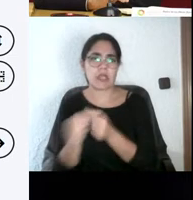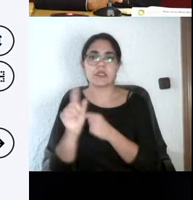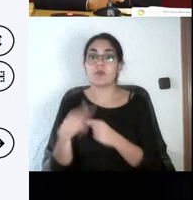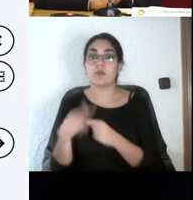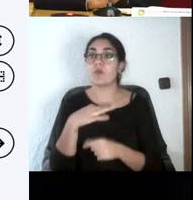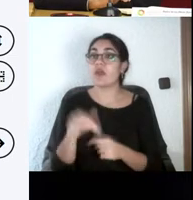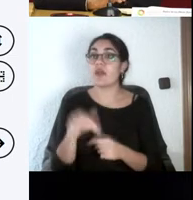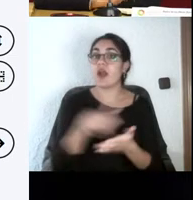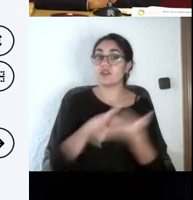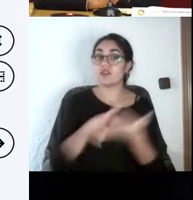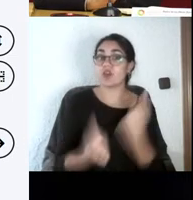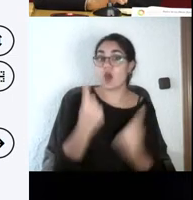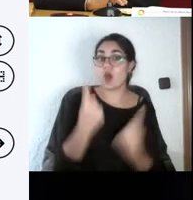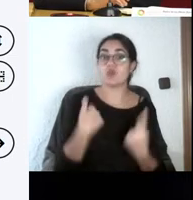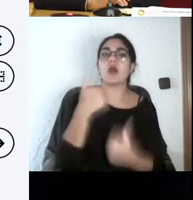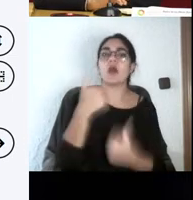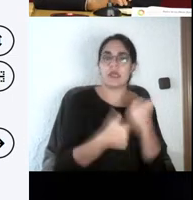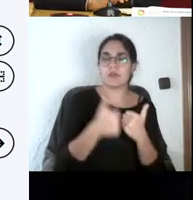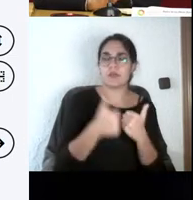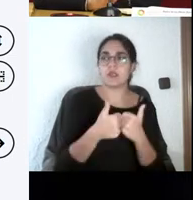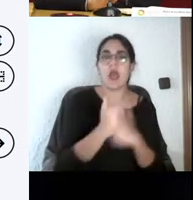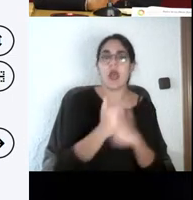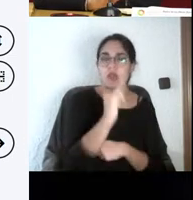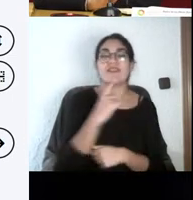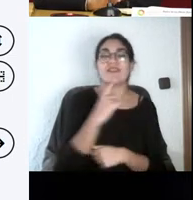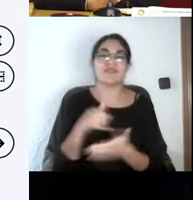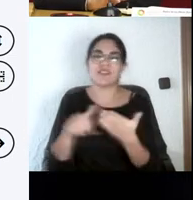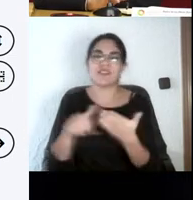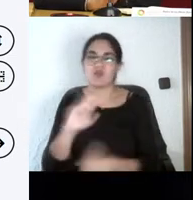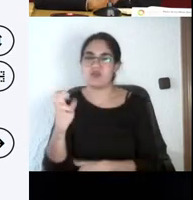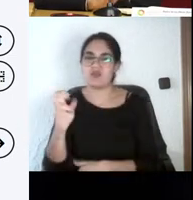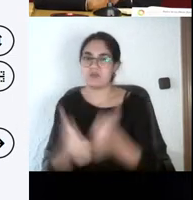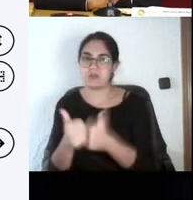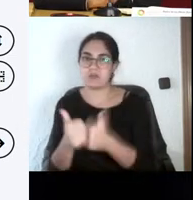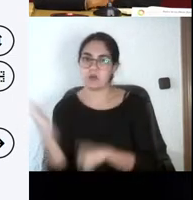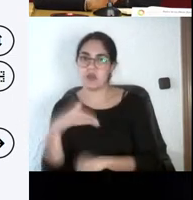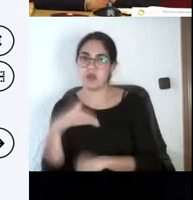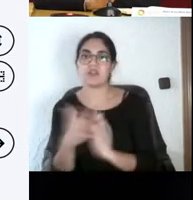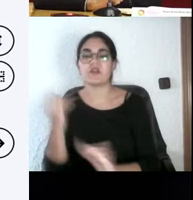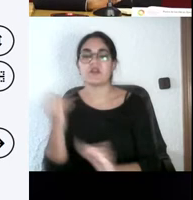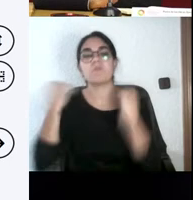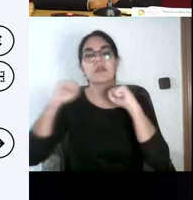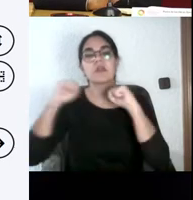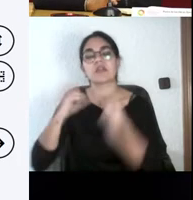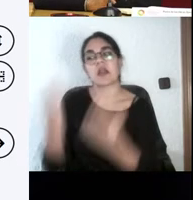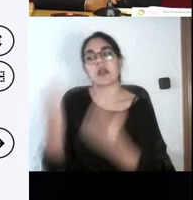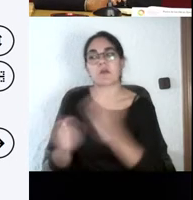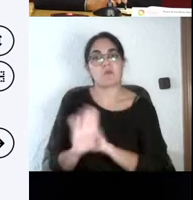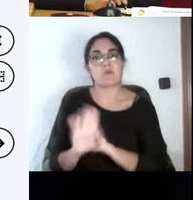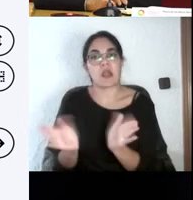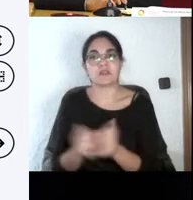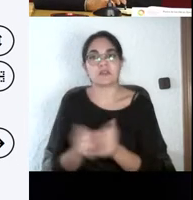exámenes, en otras no hago ningún examen, yo lo hago solamente con las prácticas, pero quizá con una evaluación oral,